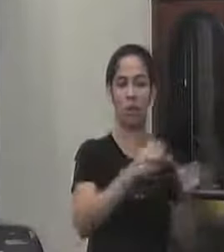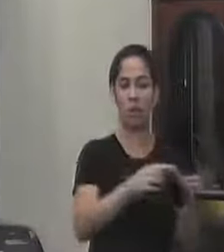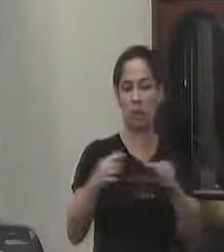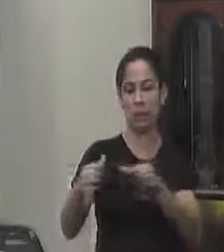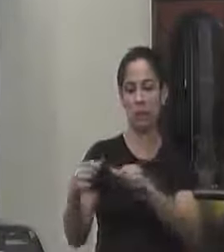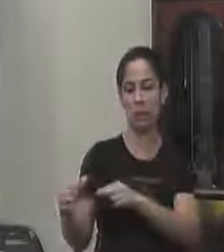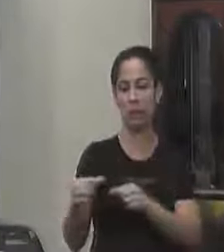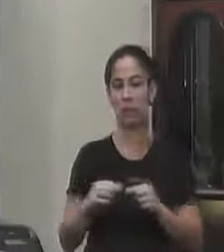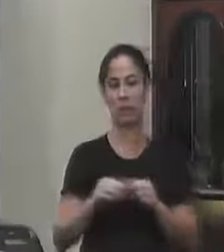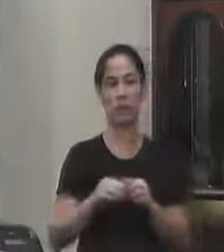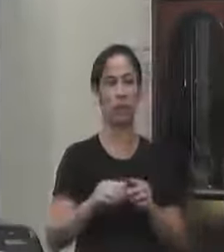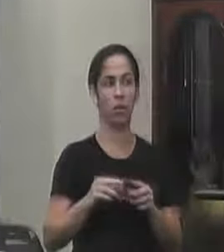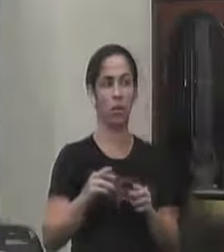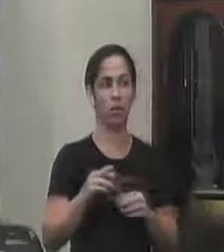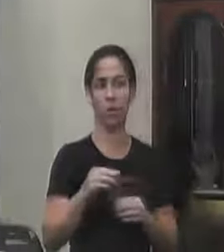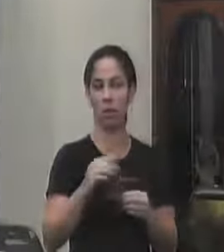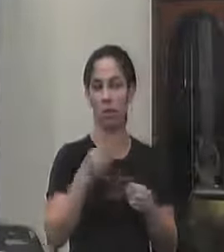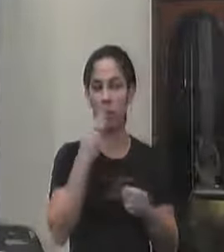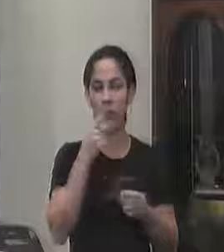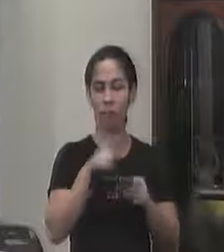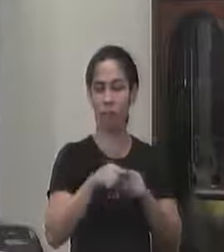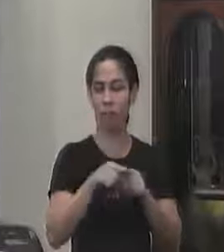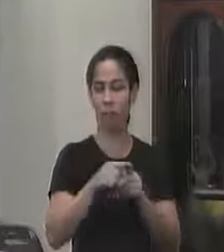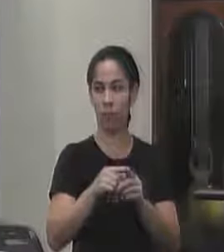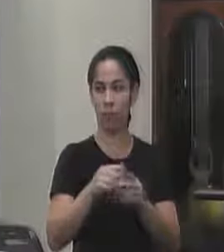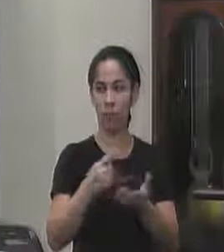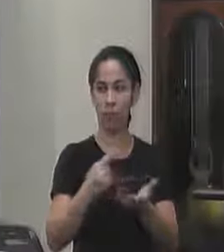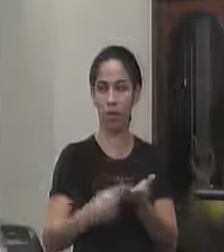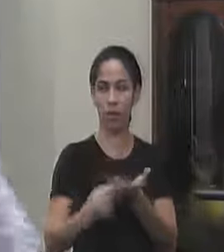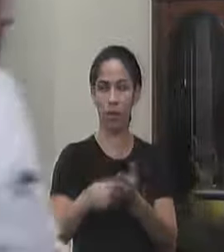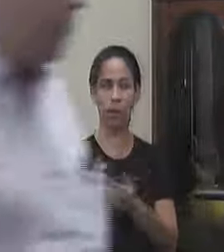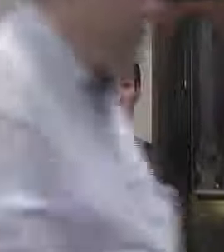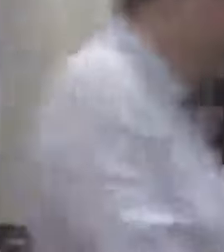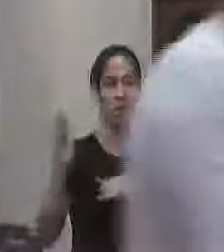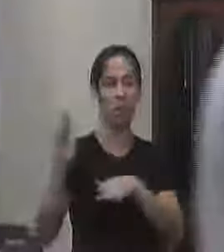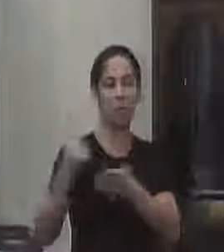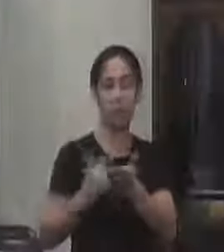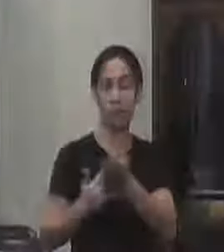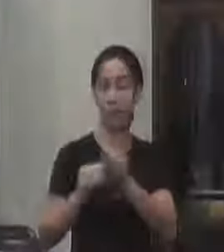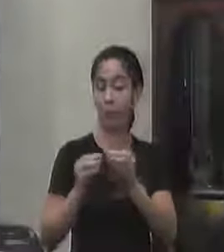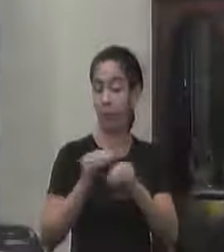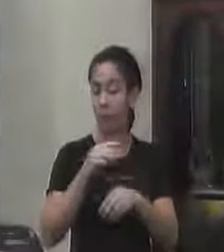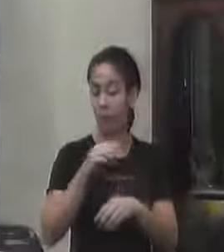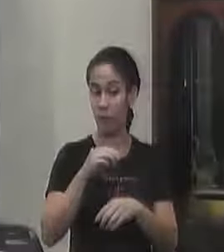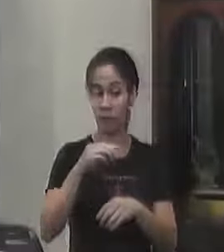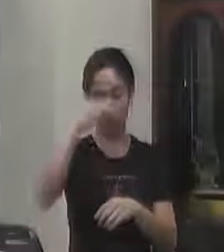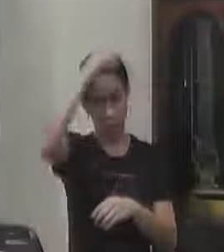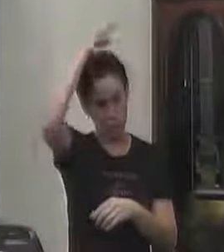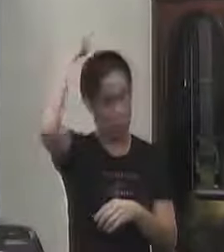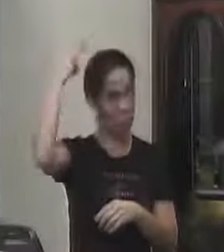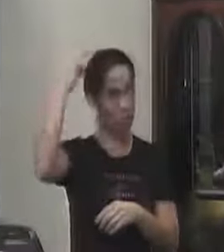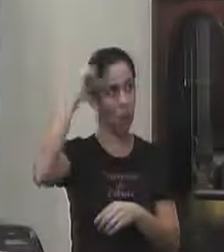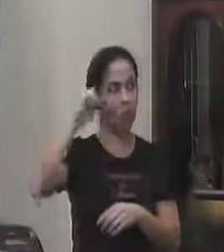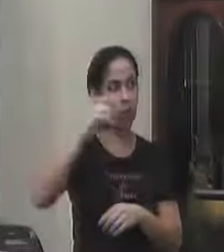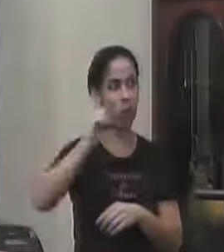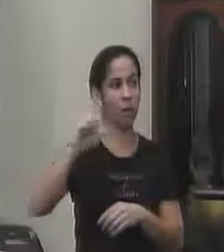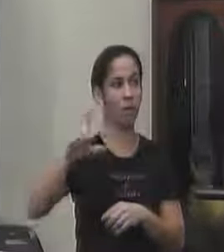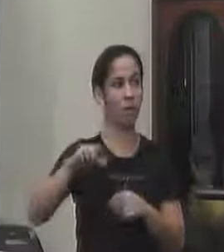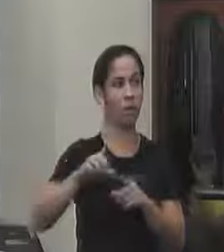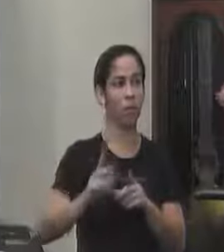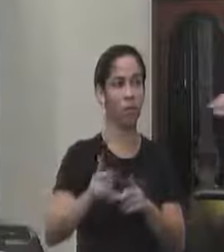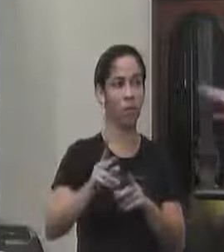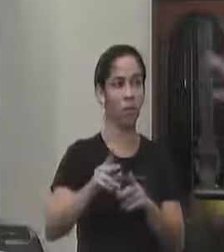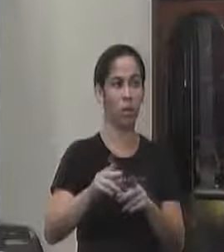ratificando ainda a promessa né o compromisso de que Santa Isabel e Parapêuna